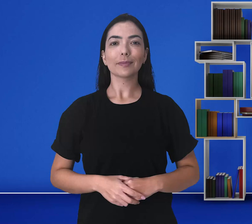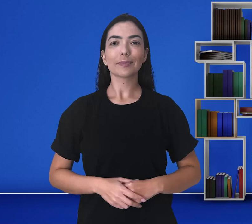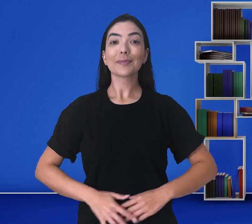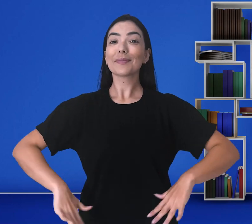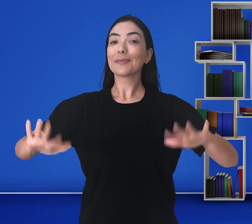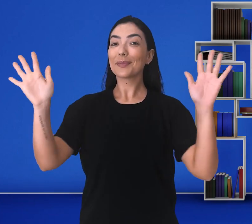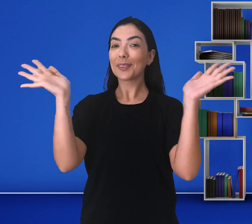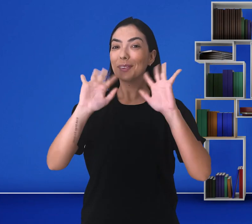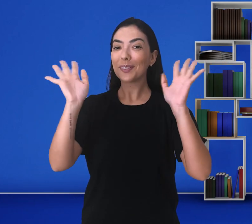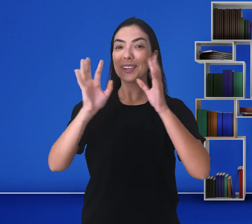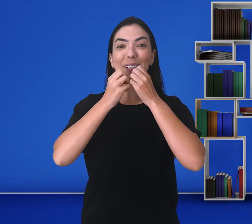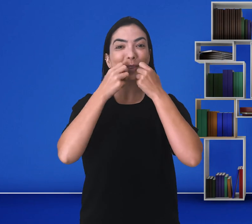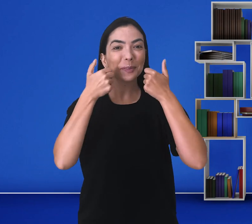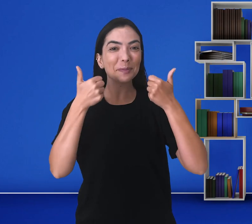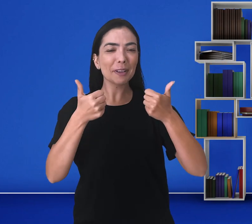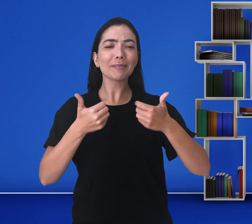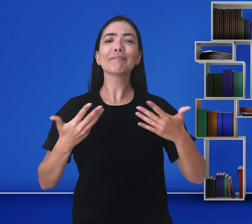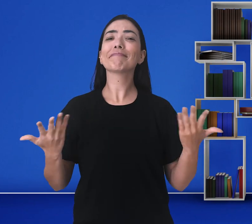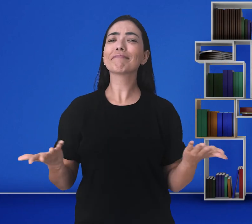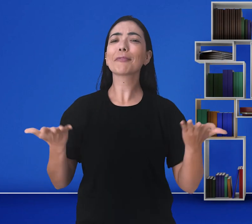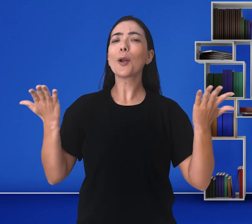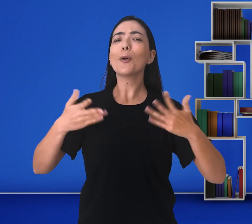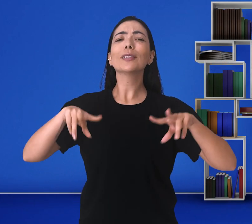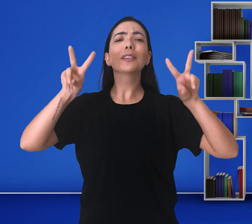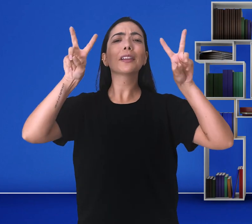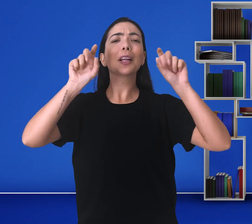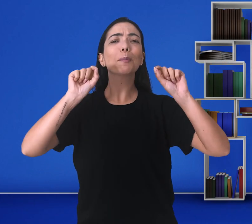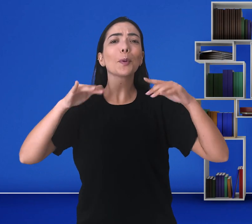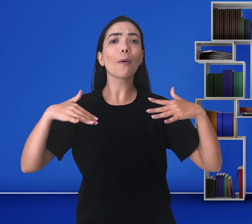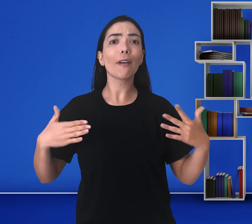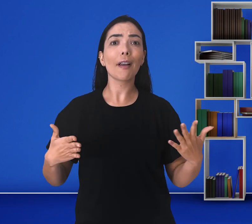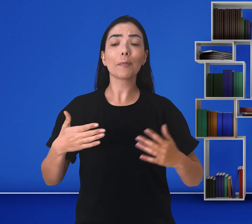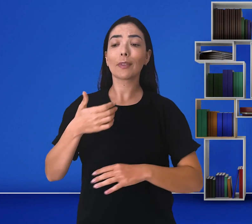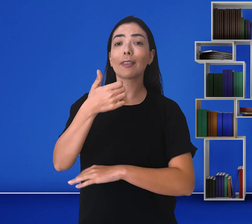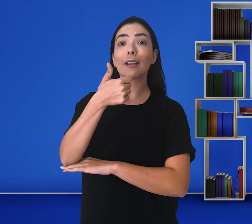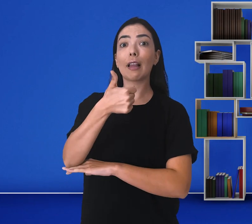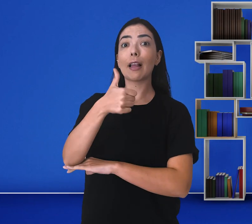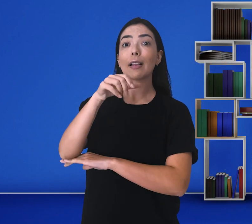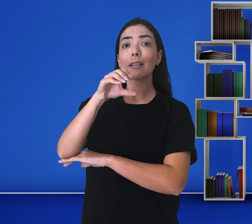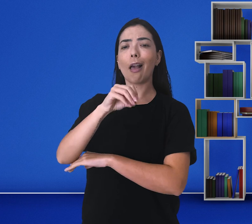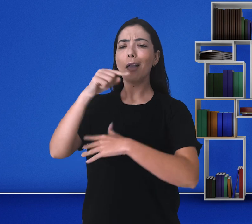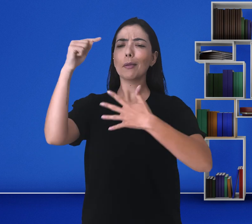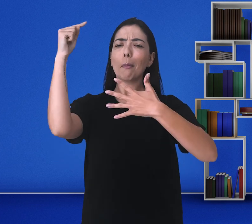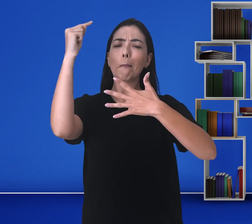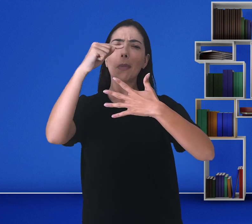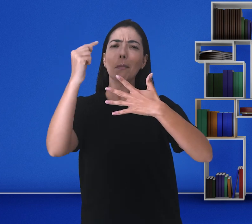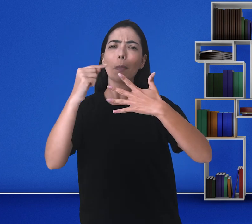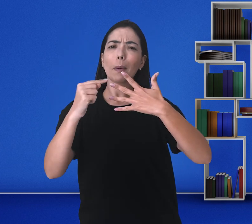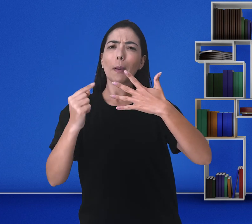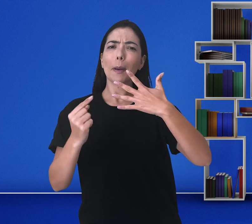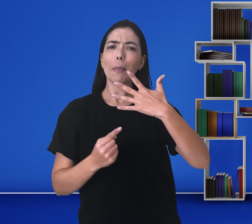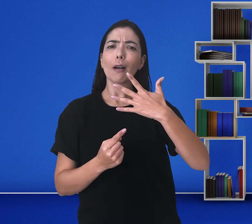Olá, tudo bem? Nesse vídeo nós falaremos sobre 10 curiosidades